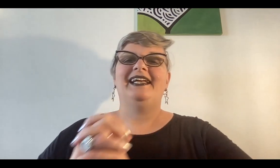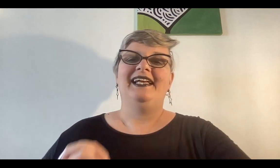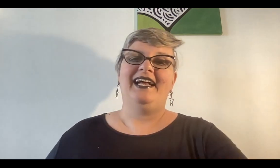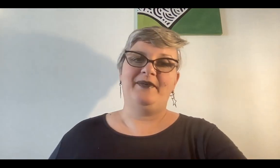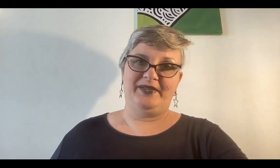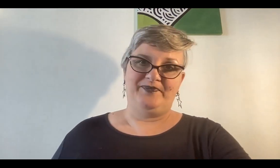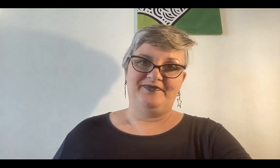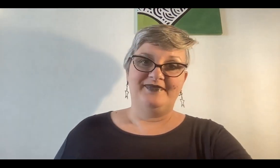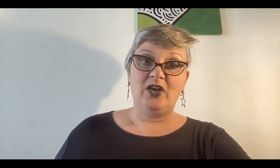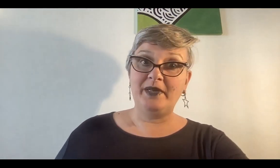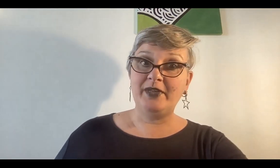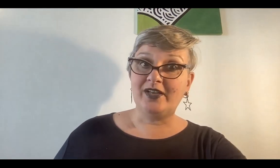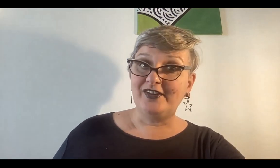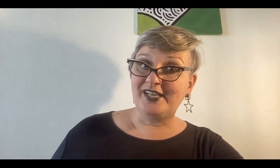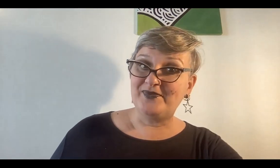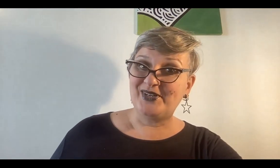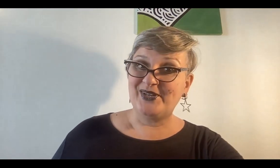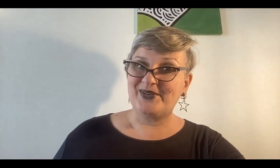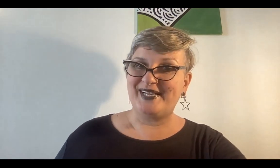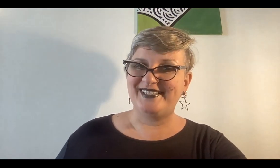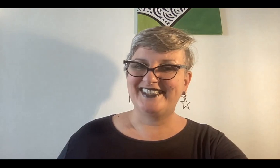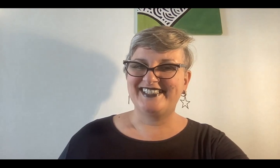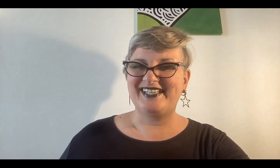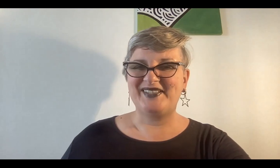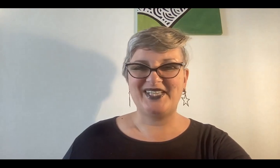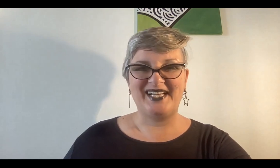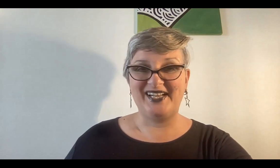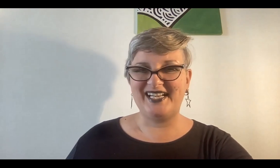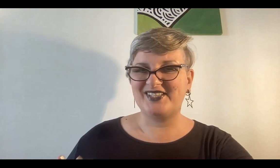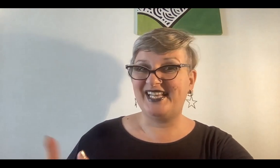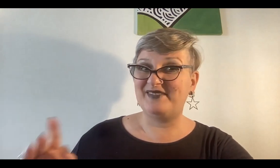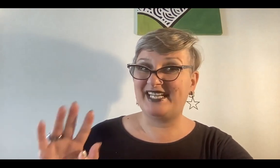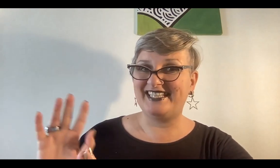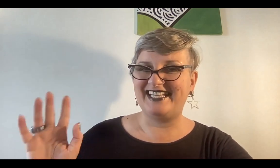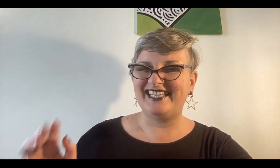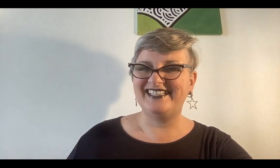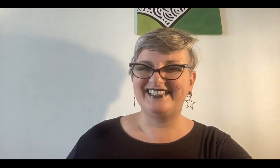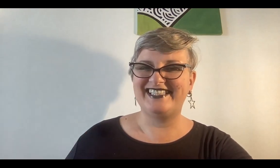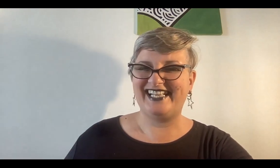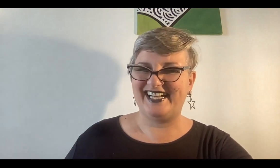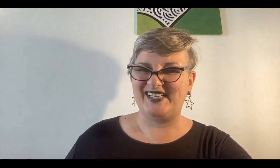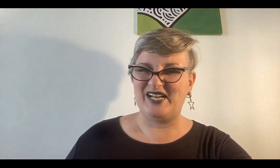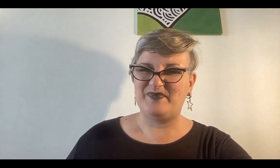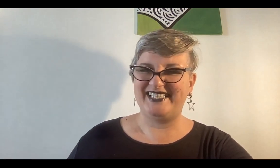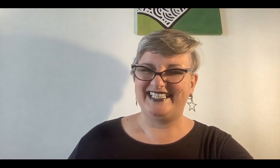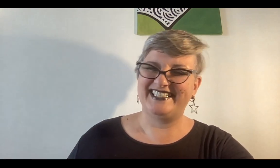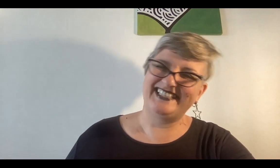A ver, los primeros que lo dijeron fueron los romanos, que cuando llegaron a la zona de Bretaña, se cagaron en las patas.